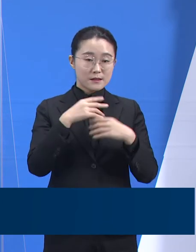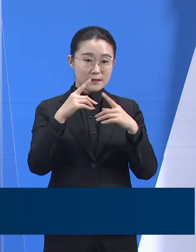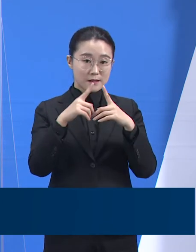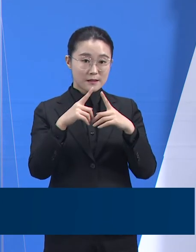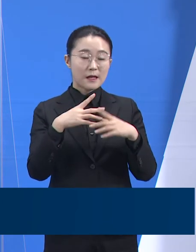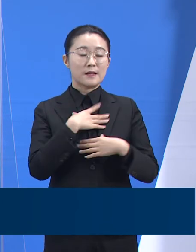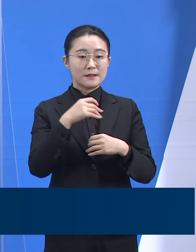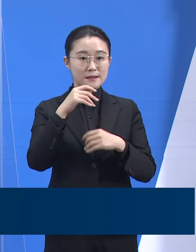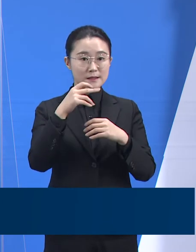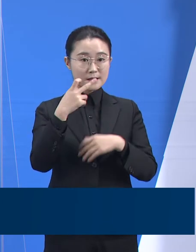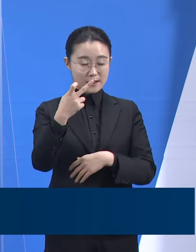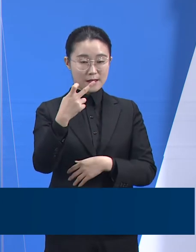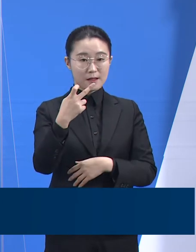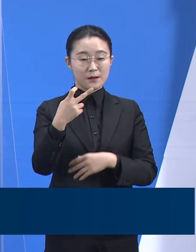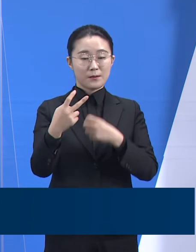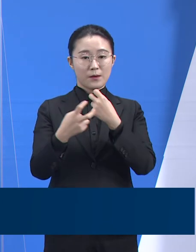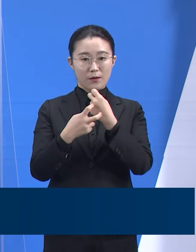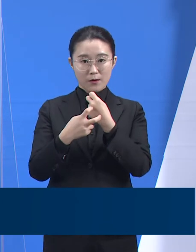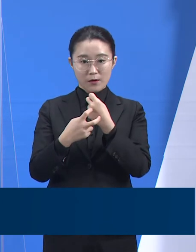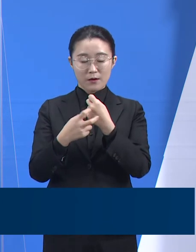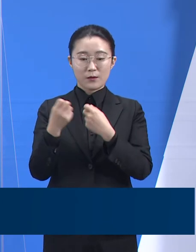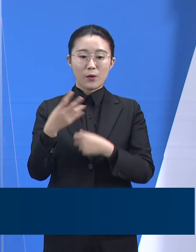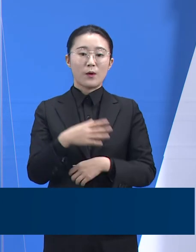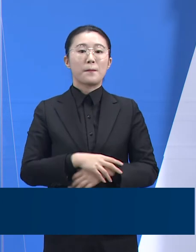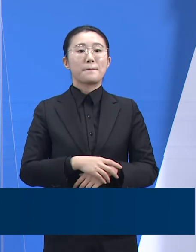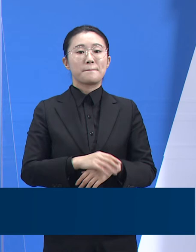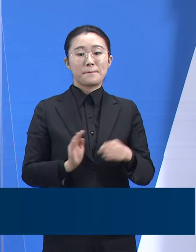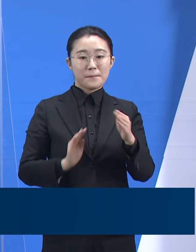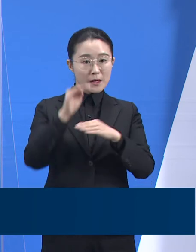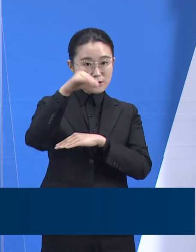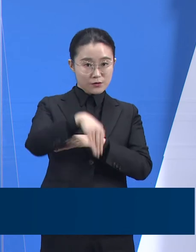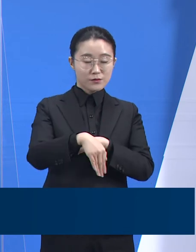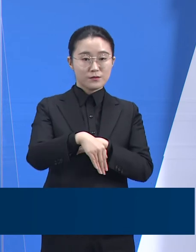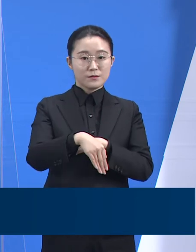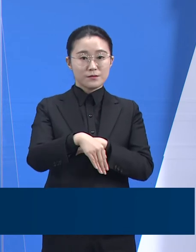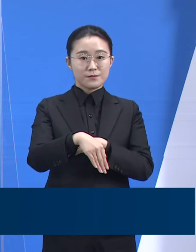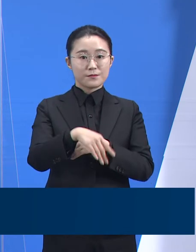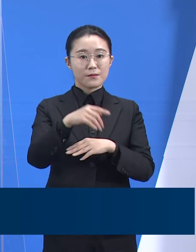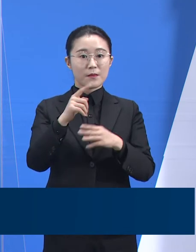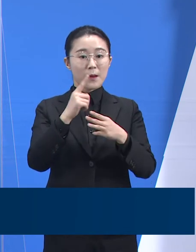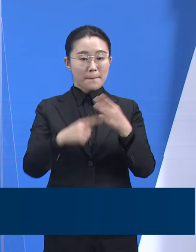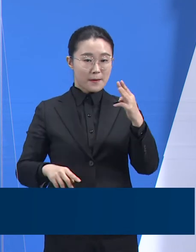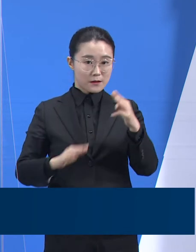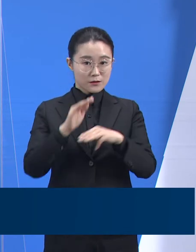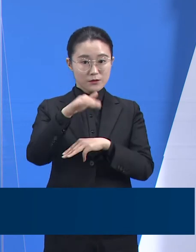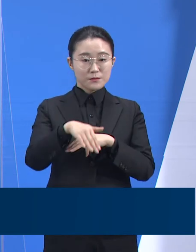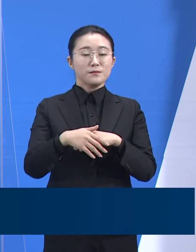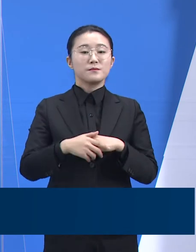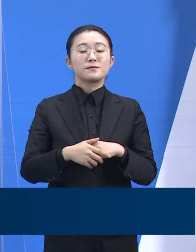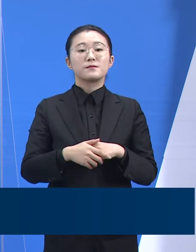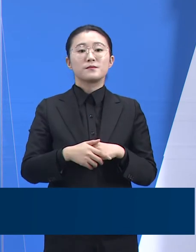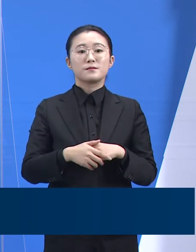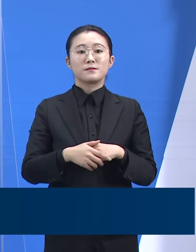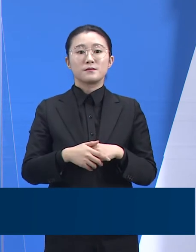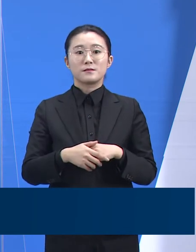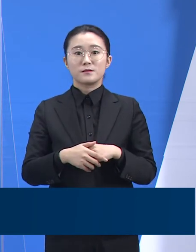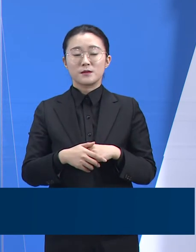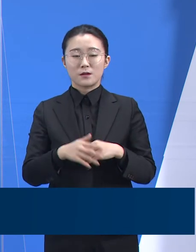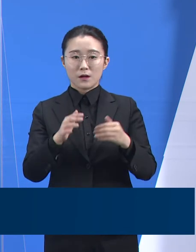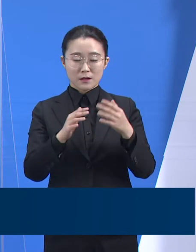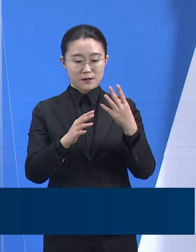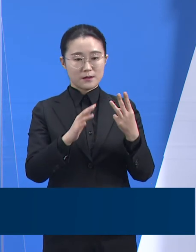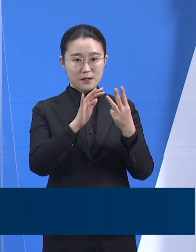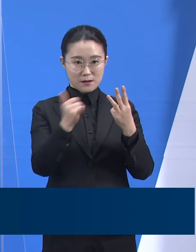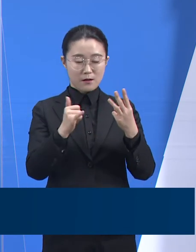그리고 파주시에 소재한 장애인 복지시설 노인복지시설 2개소에 경기도에서 모집한 민간 간호인력